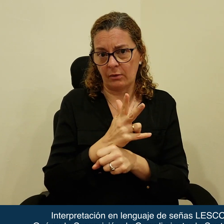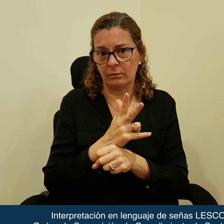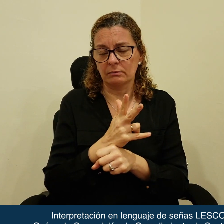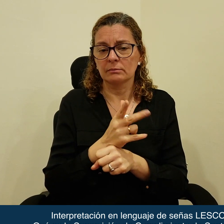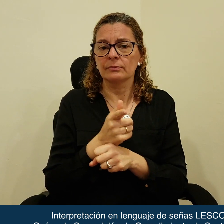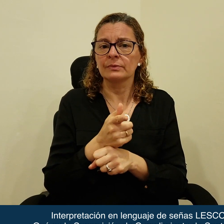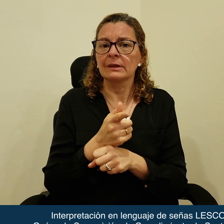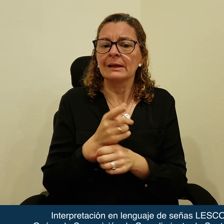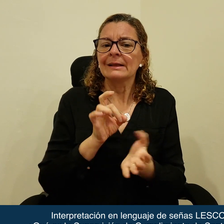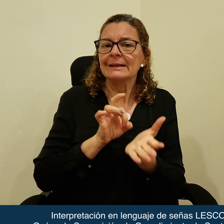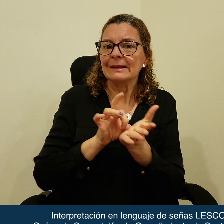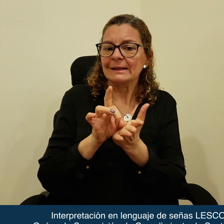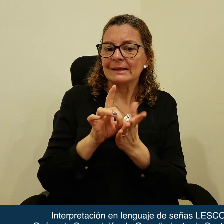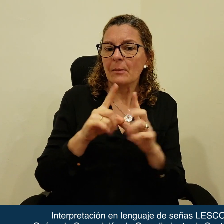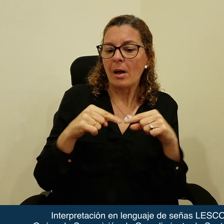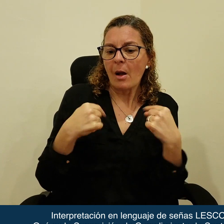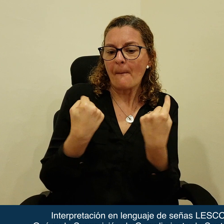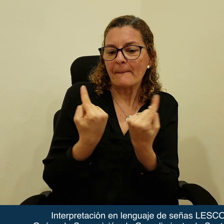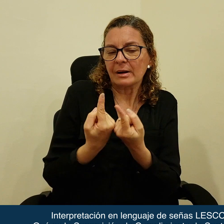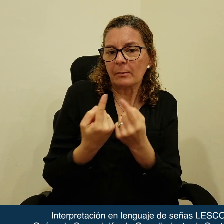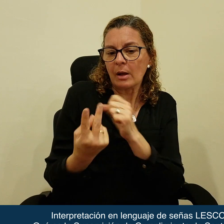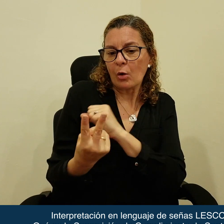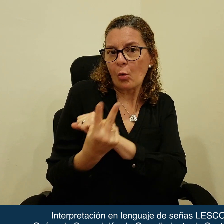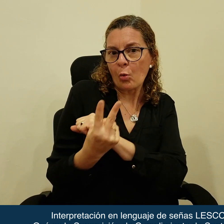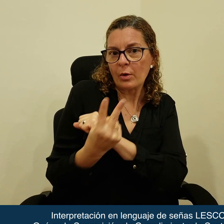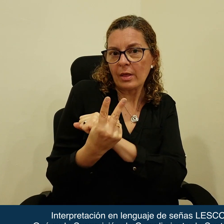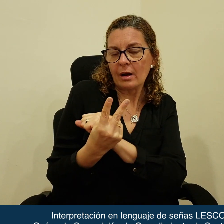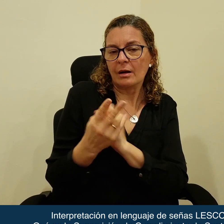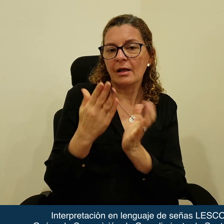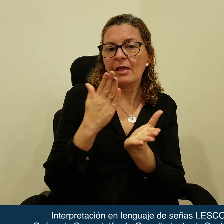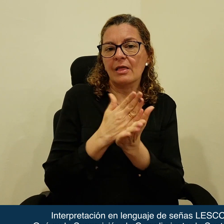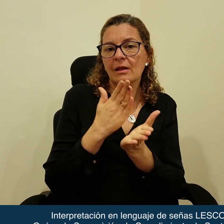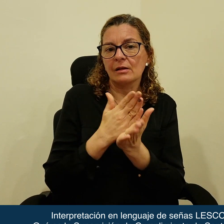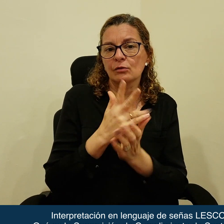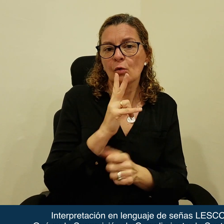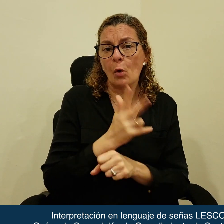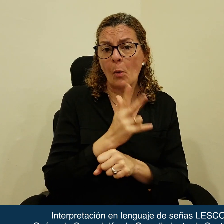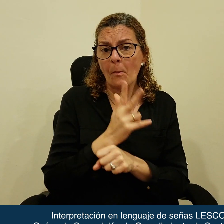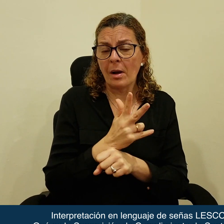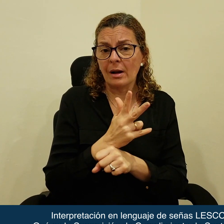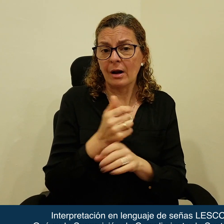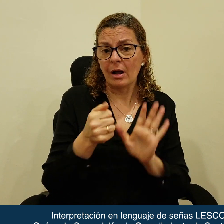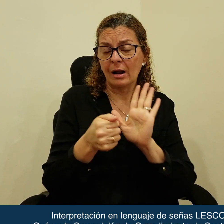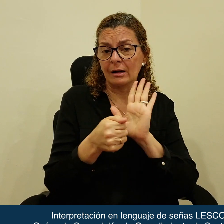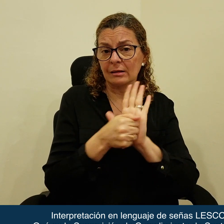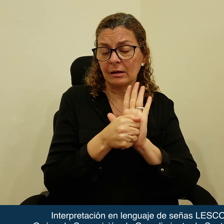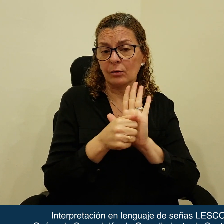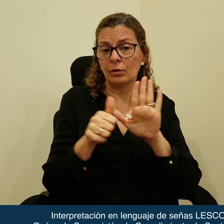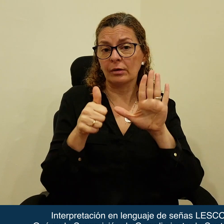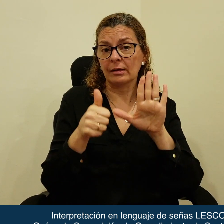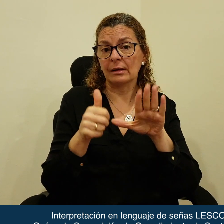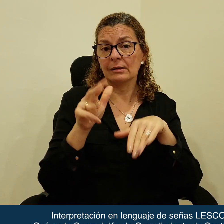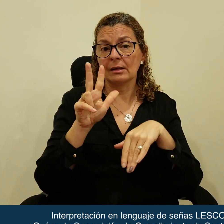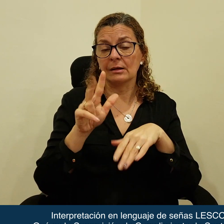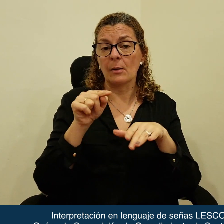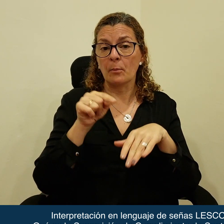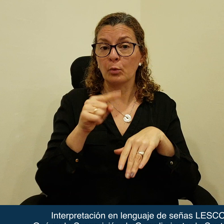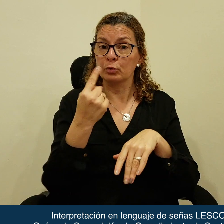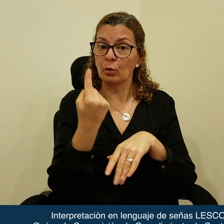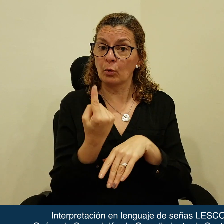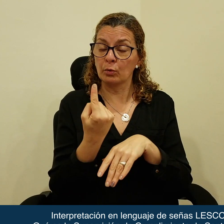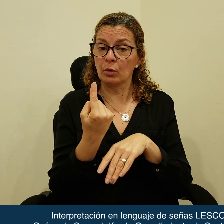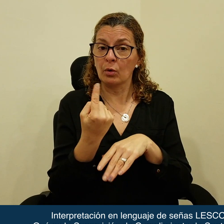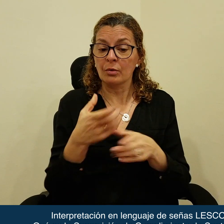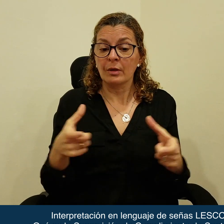En el Sistema Interamericano de Protección de los Derechos Humanos, el artículo 63.1